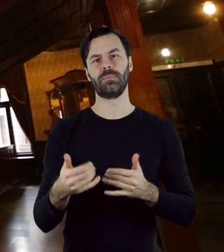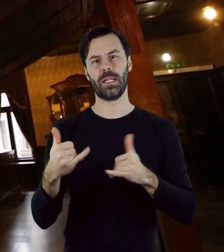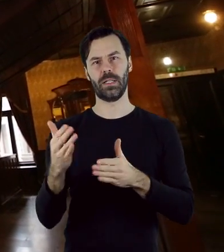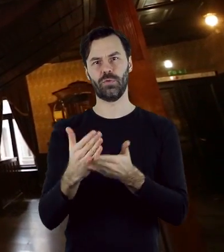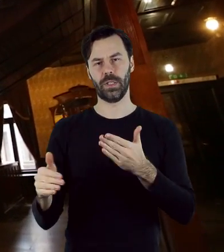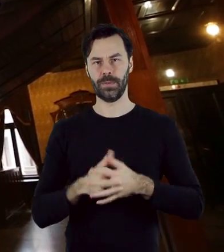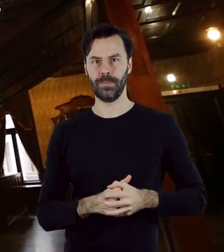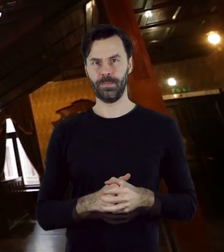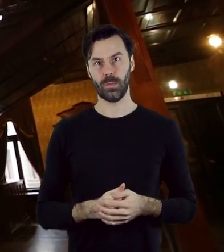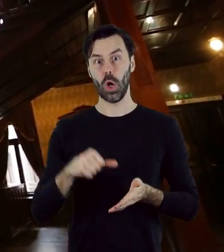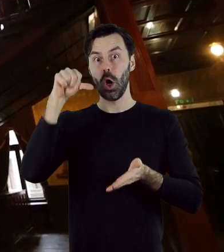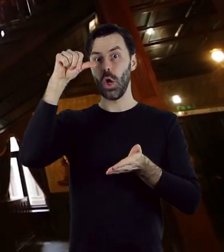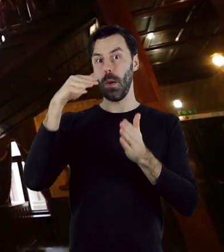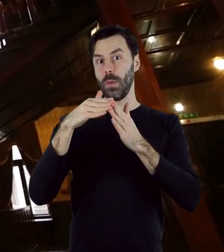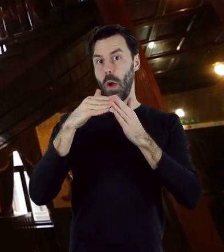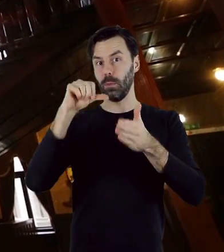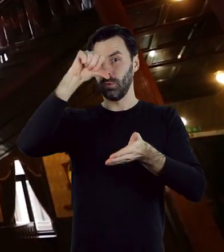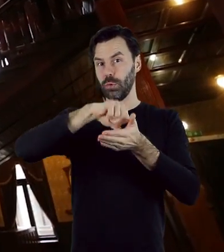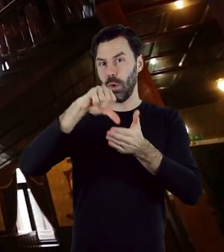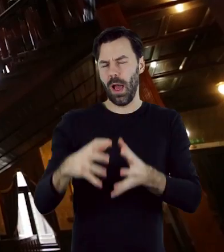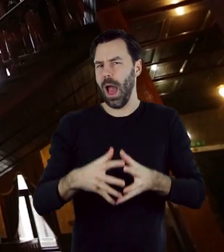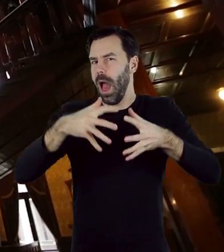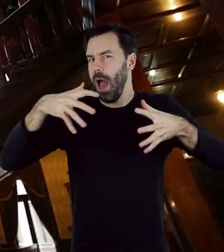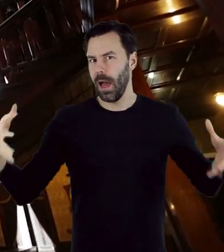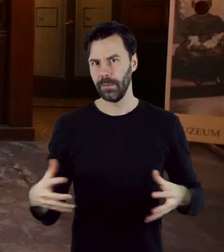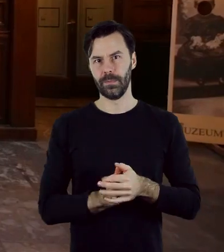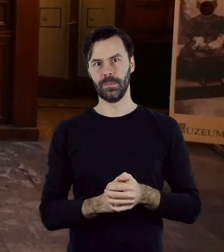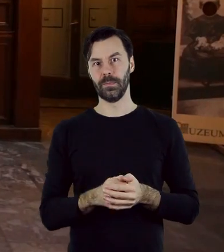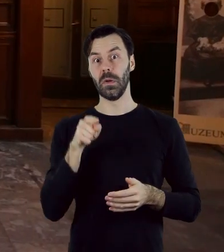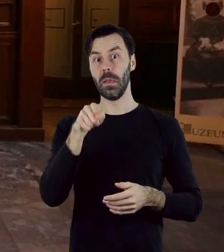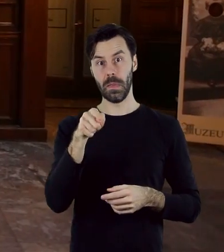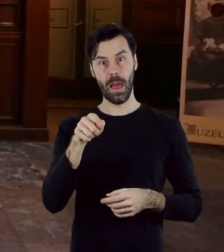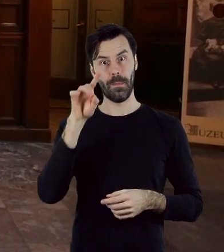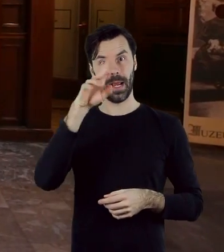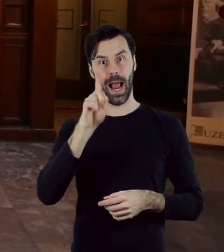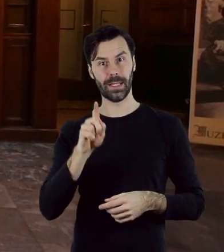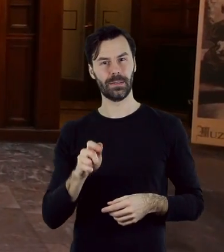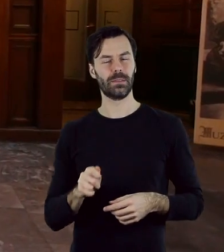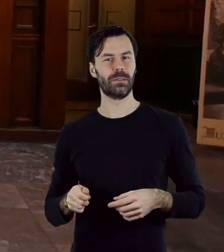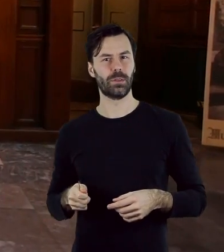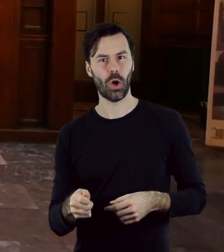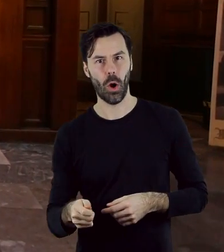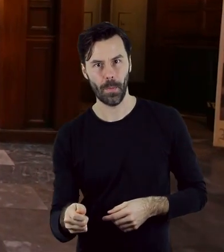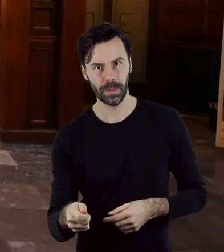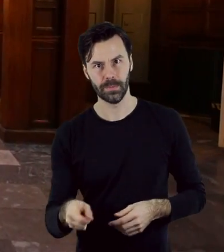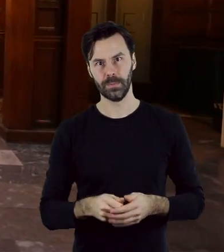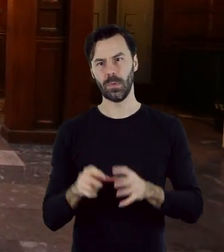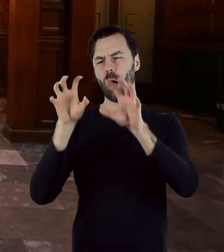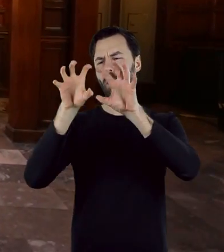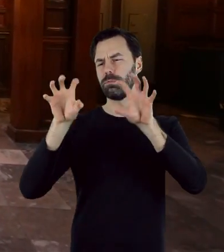okazała jest środkowa część budynku. Znajdujący się na parterze gazowy kominek, udekorowany ceramiczną